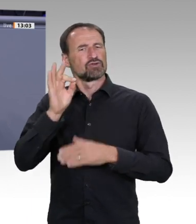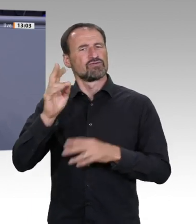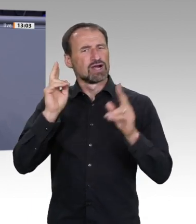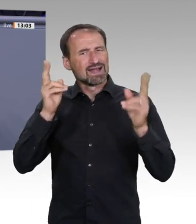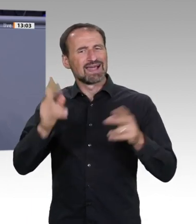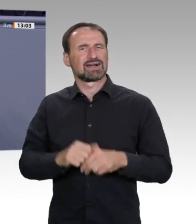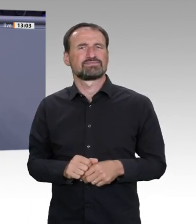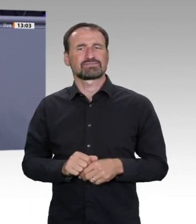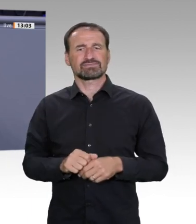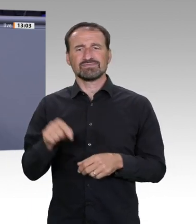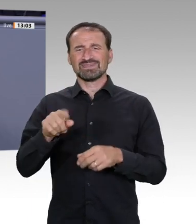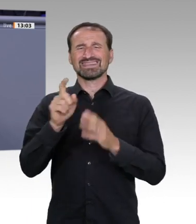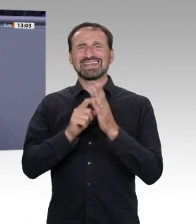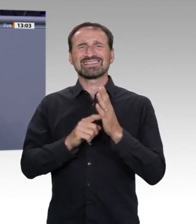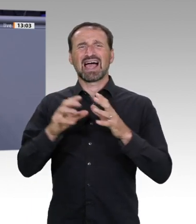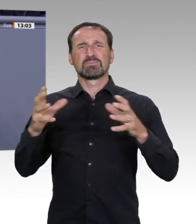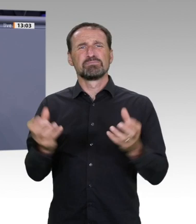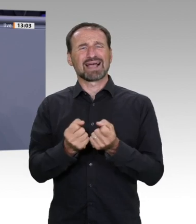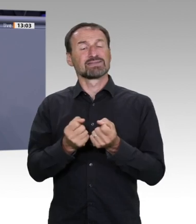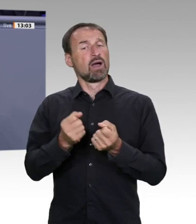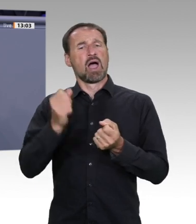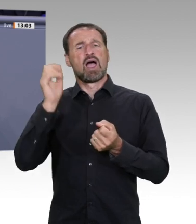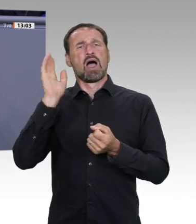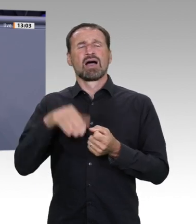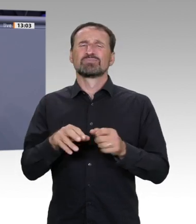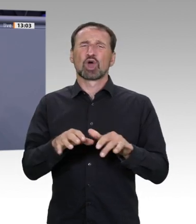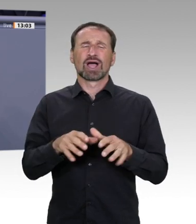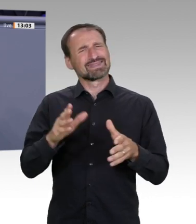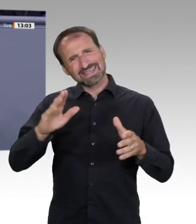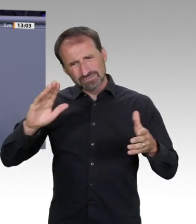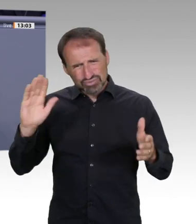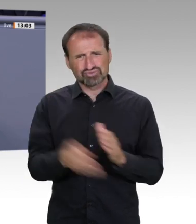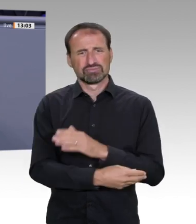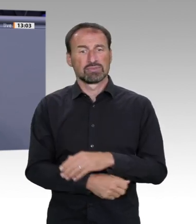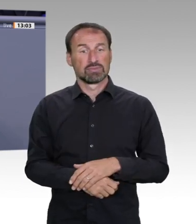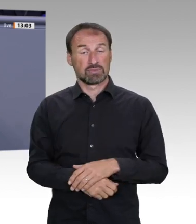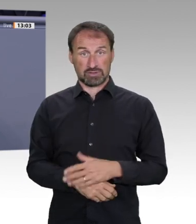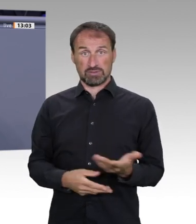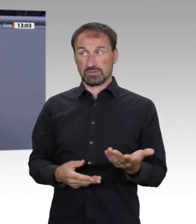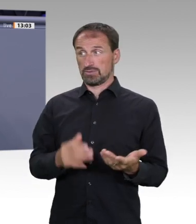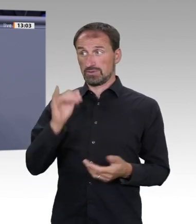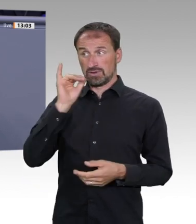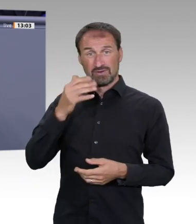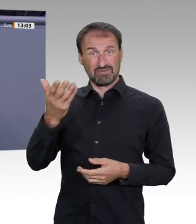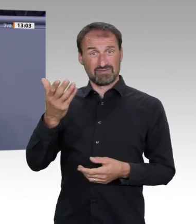statt anzupacken, da spielt sie Topfschlagen. Ihr